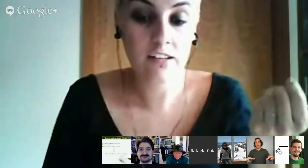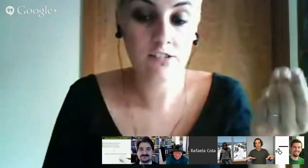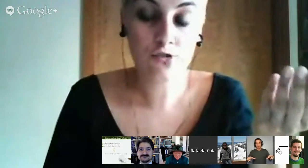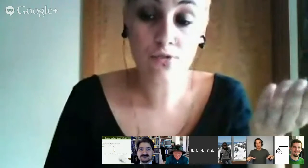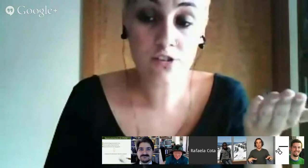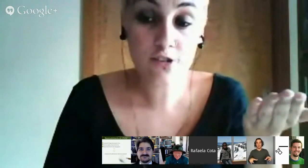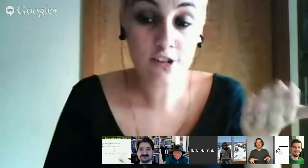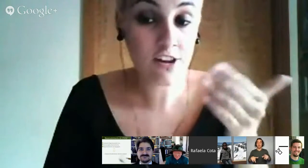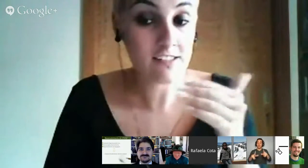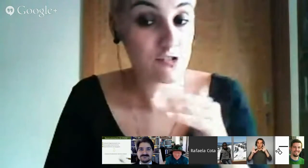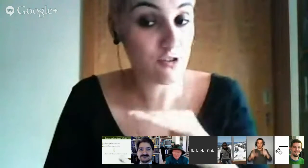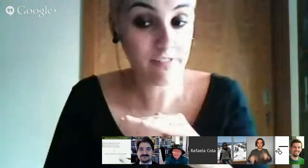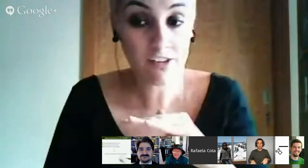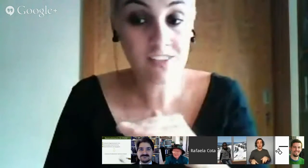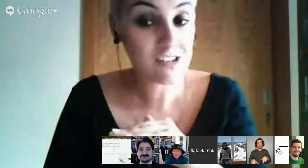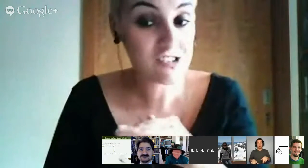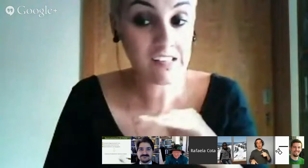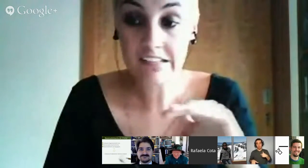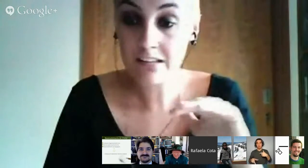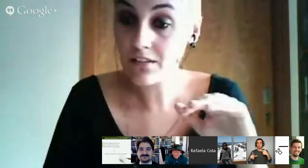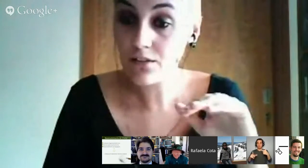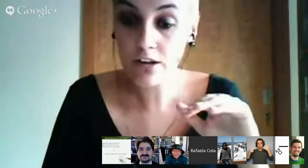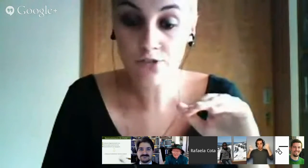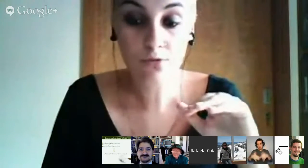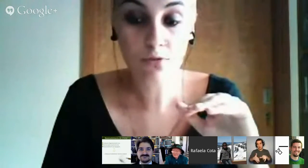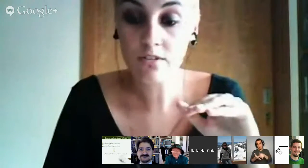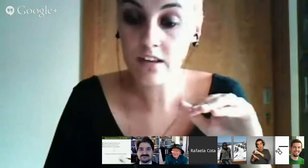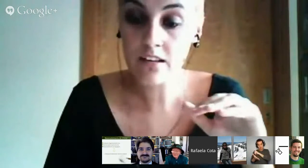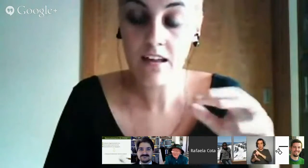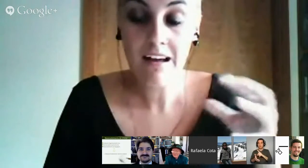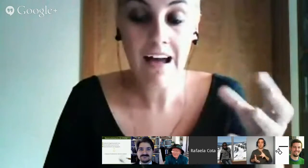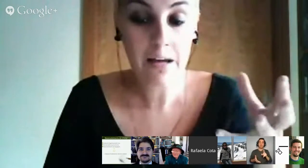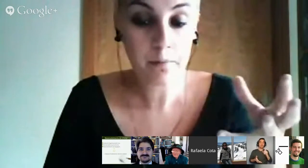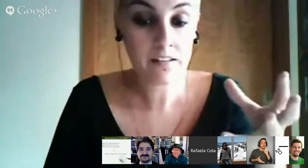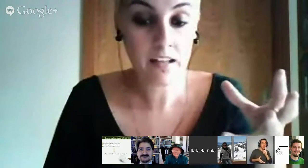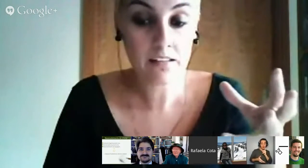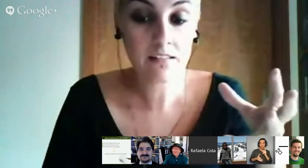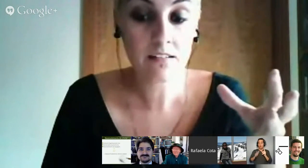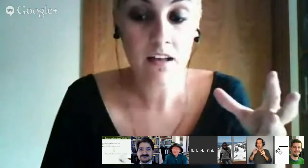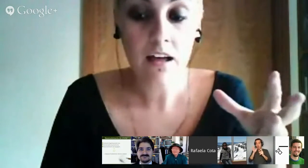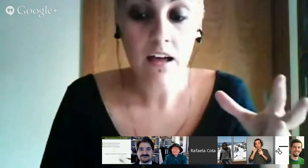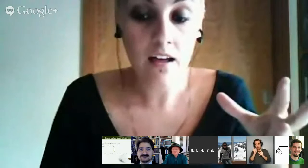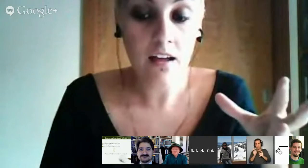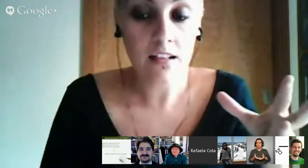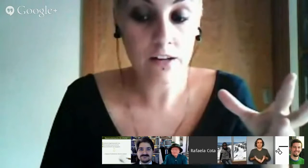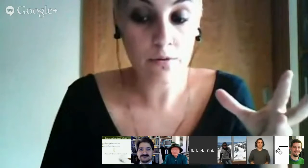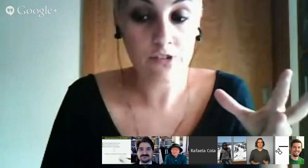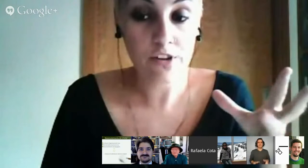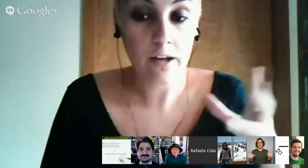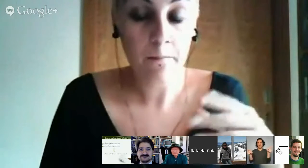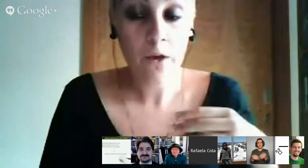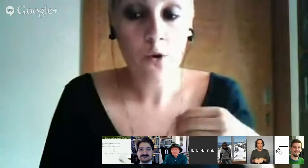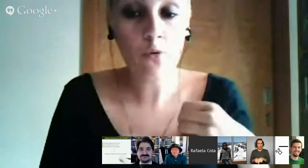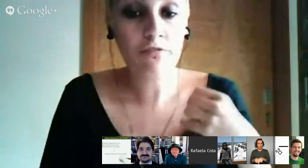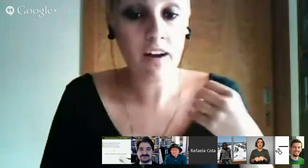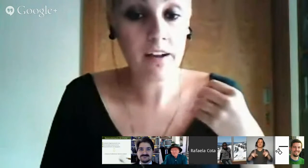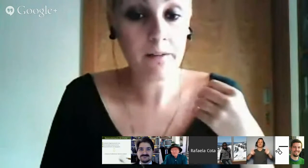crianças surdas e as crianças ouvintes nascem exatamente iguais no que concerne à capacidade linguística. O que vai,